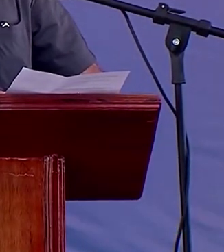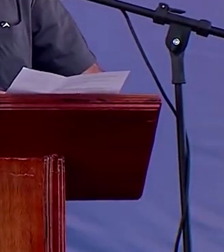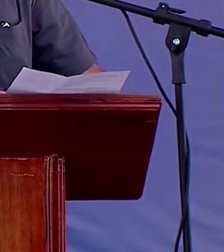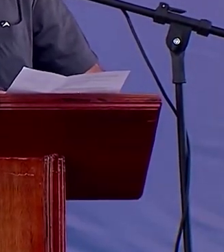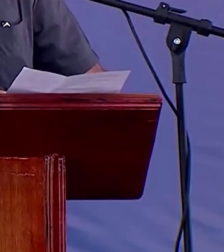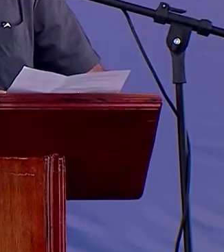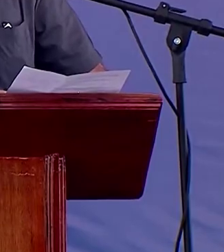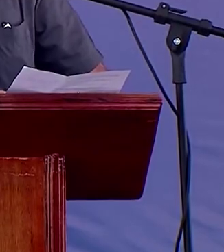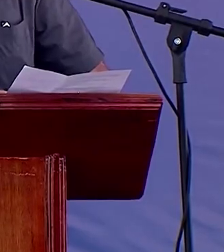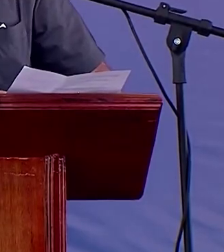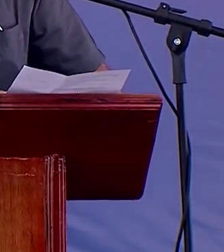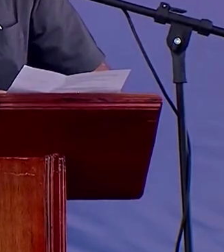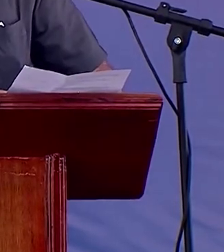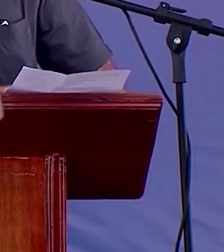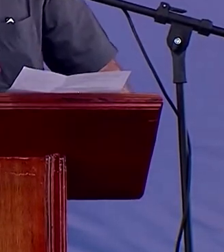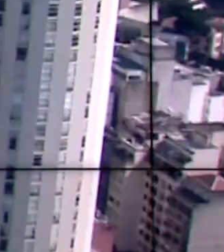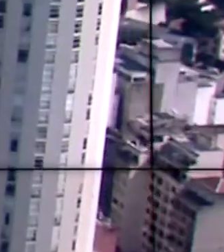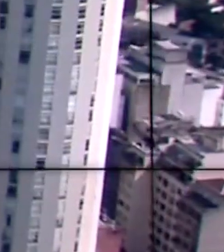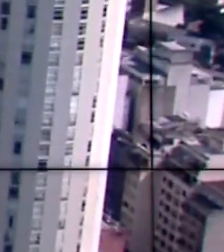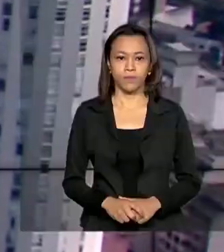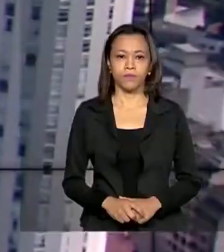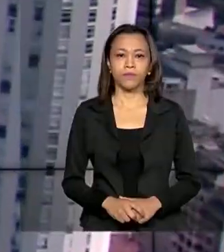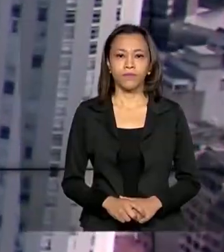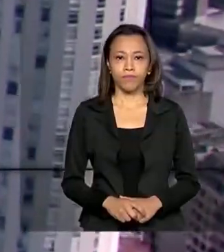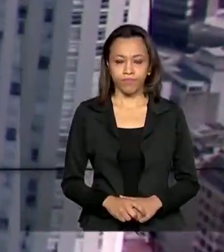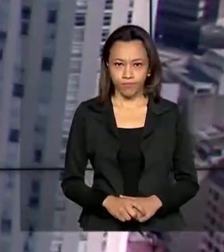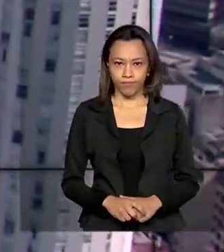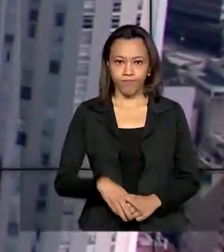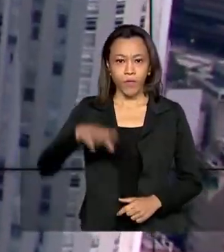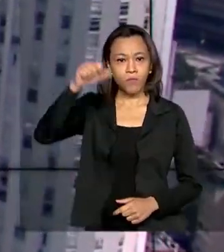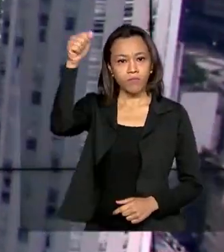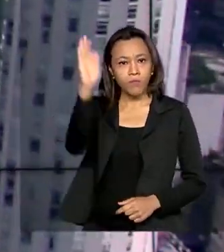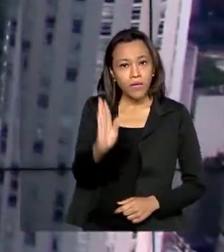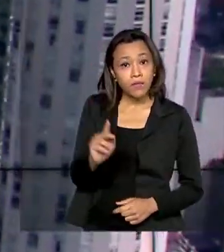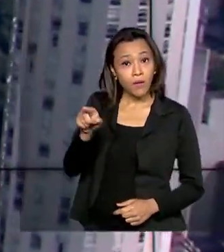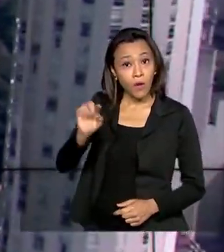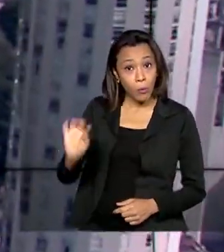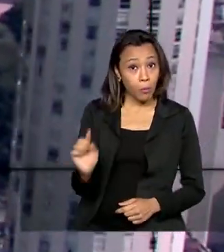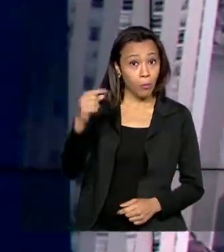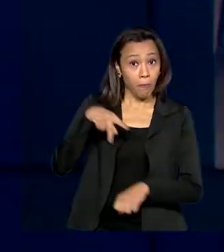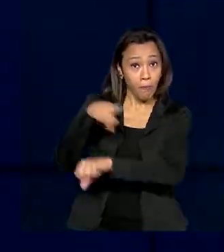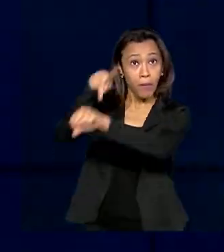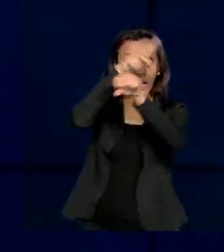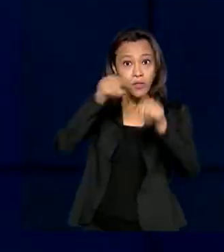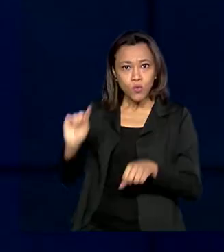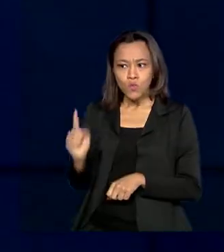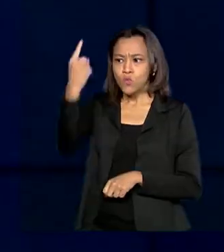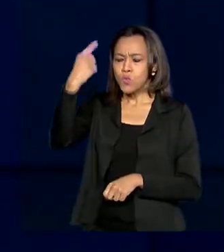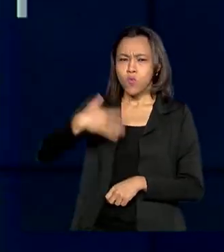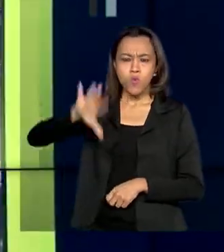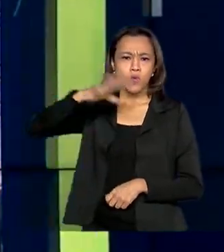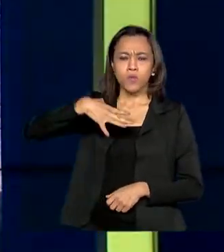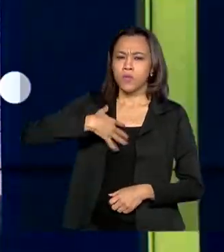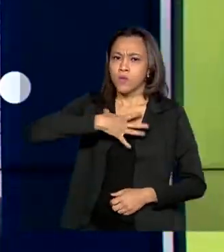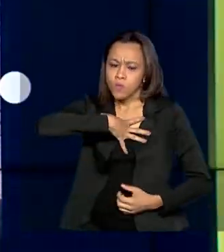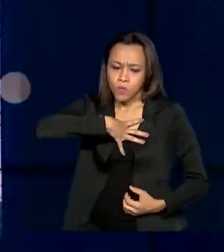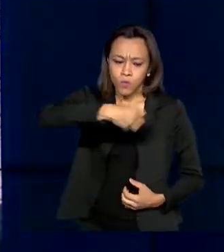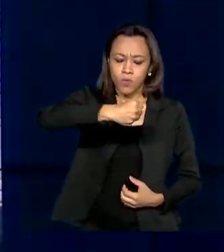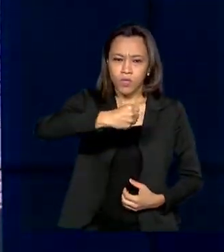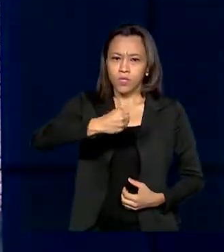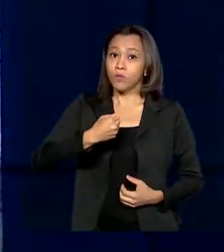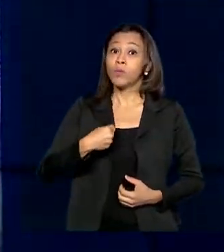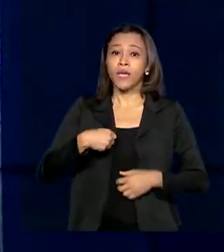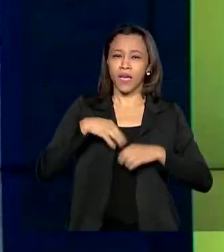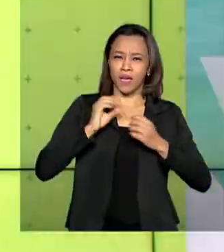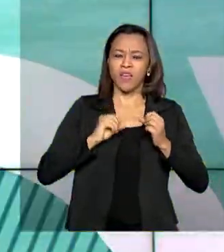complicada que ainda se encontra. O Brasil é um dos países com mais casos de suicídio e depressão no